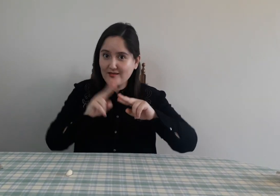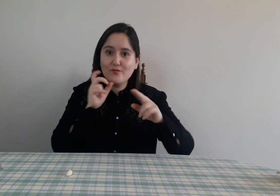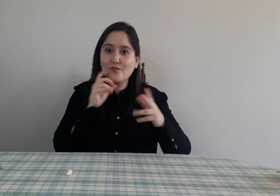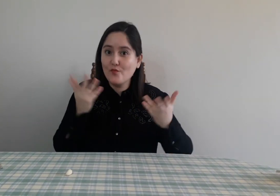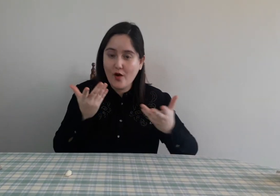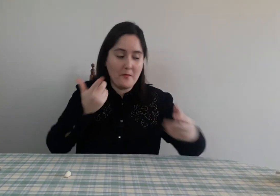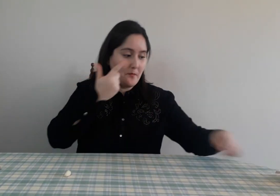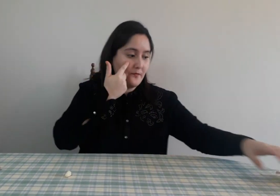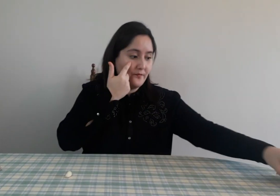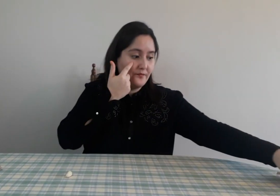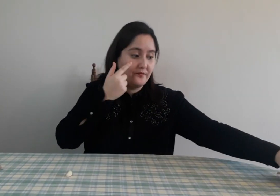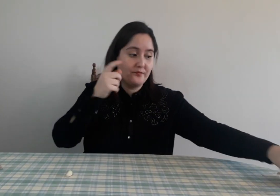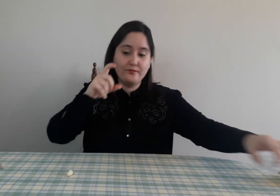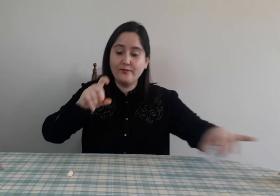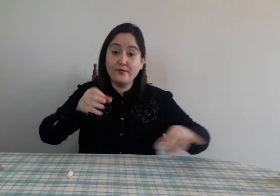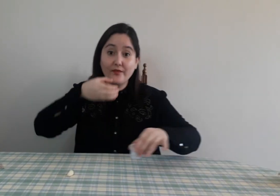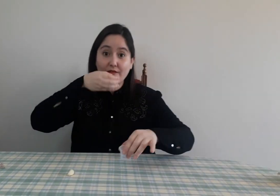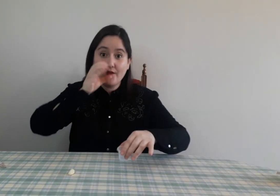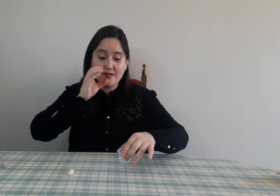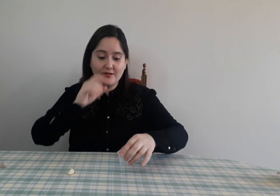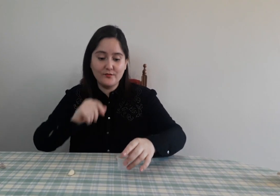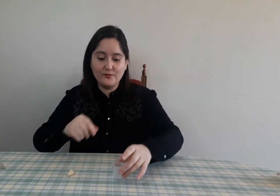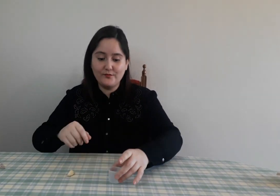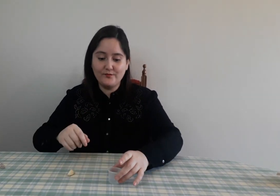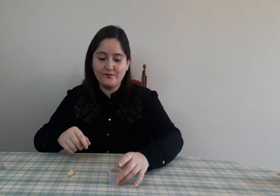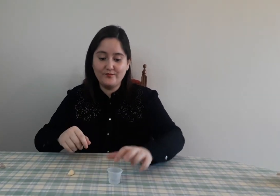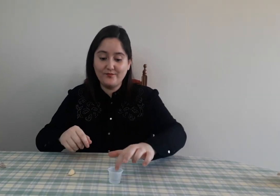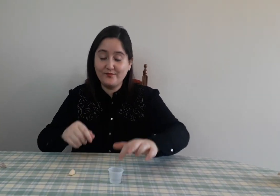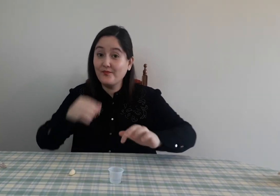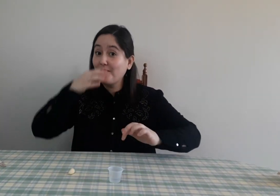Después, ¿qué es lo que vamos a hacer? Vamos a tomar nuestro vaso con agua.